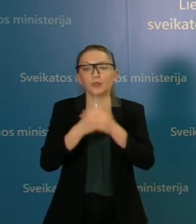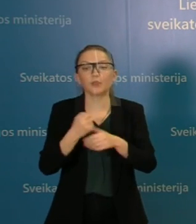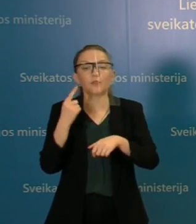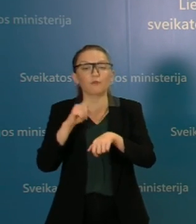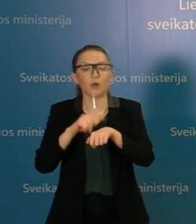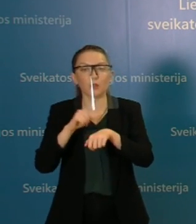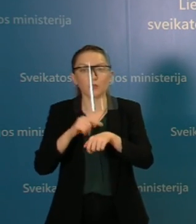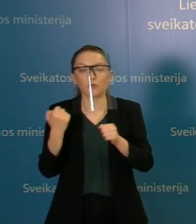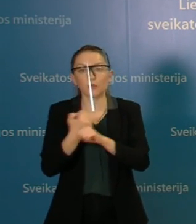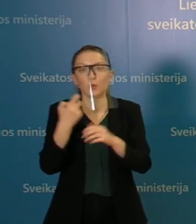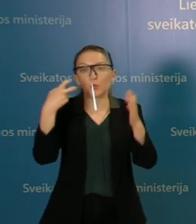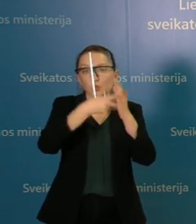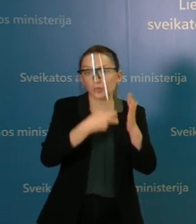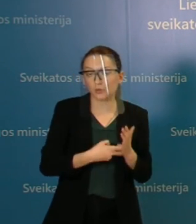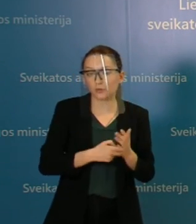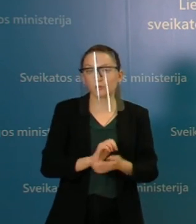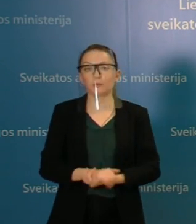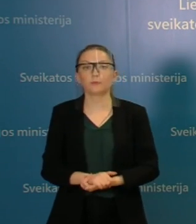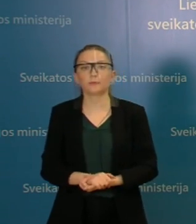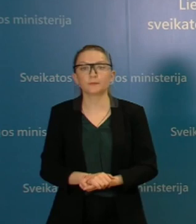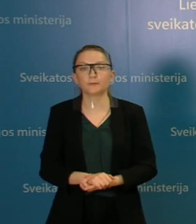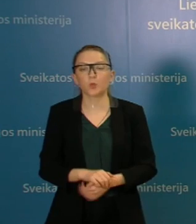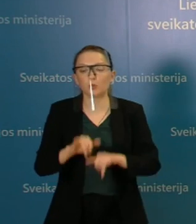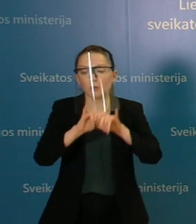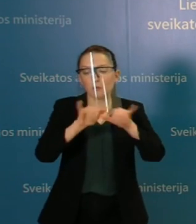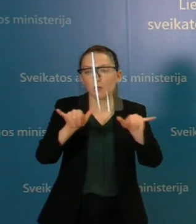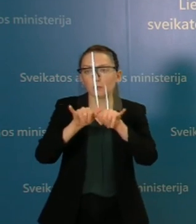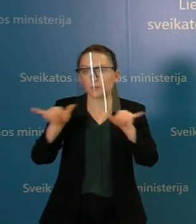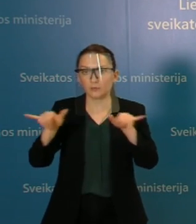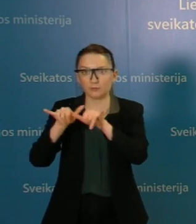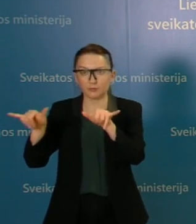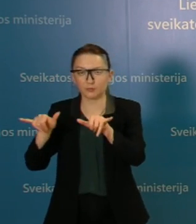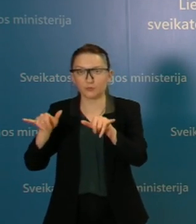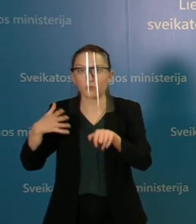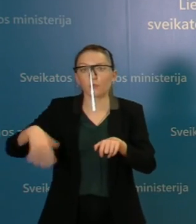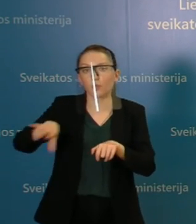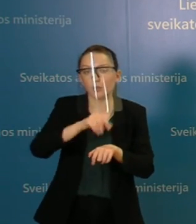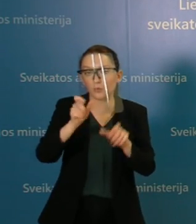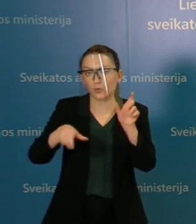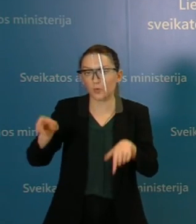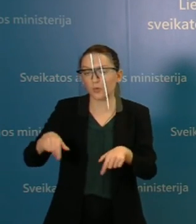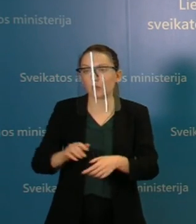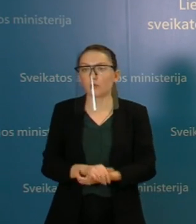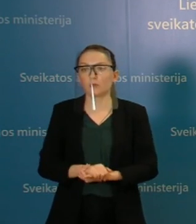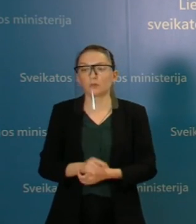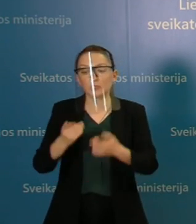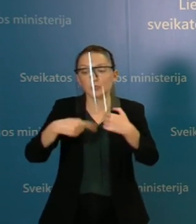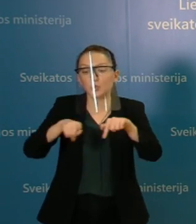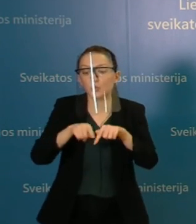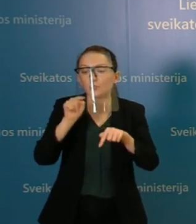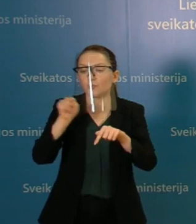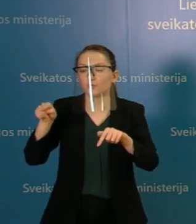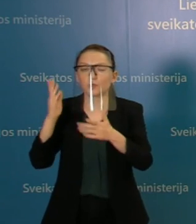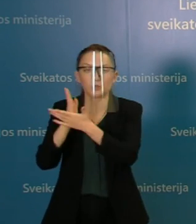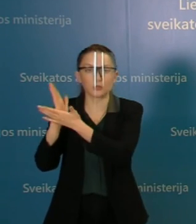yra registruojami. O kadangi ties paplitimas jau dabartiniu metu visuomenė nebėra veiklos ryties, kurie nebūtų